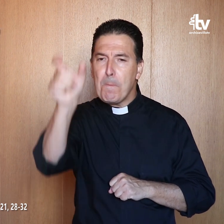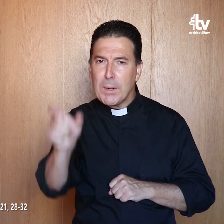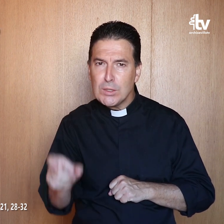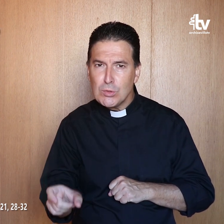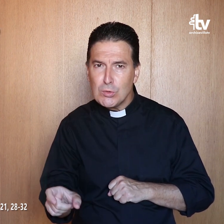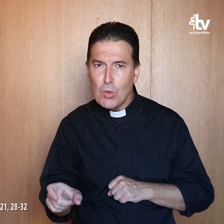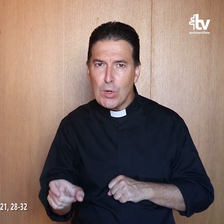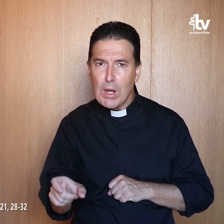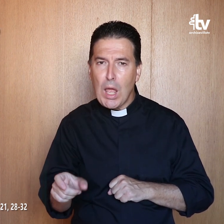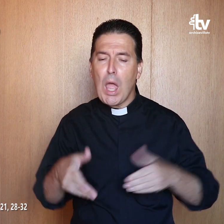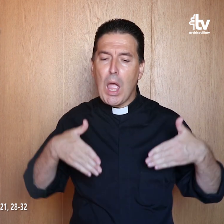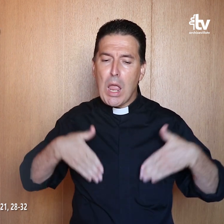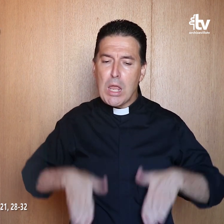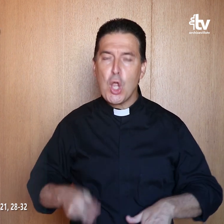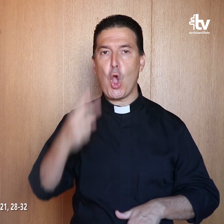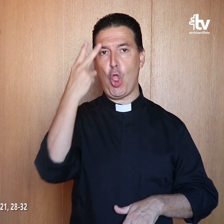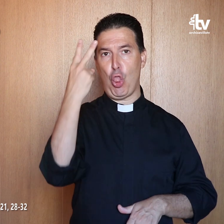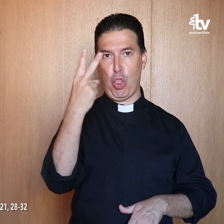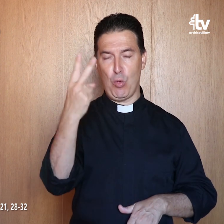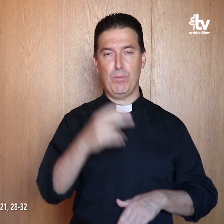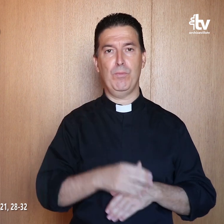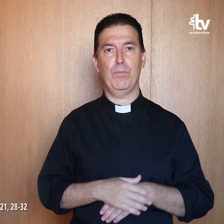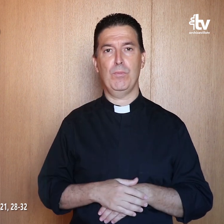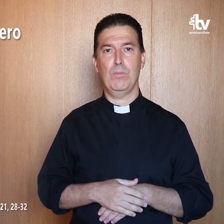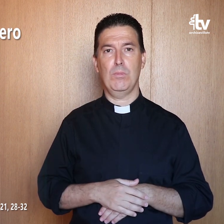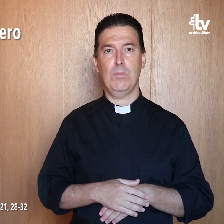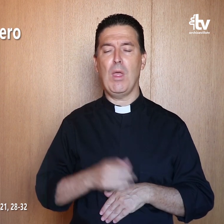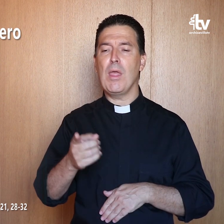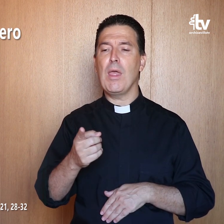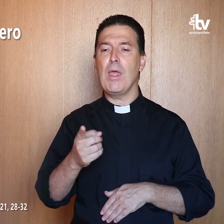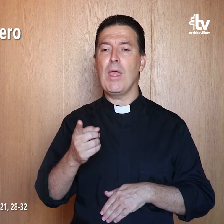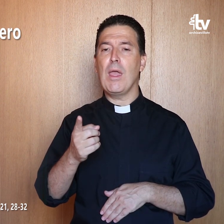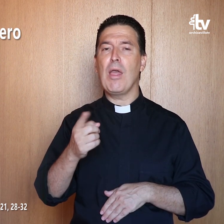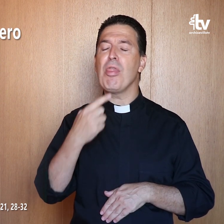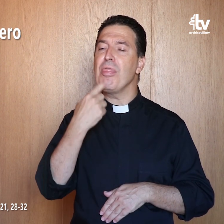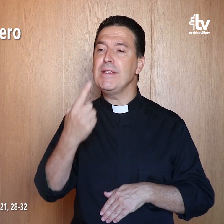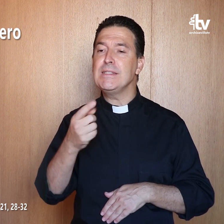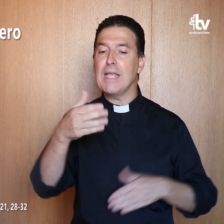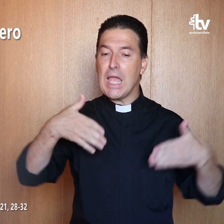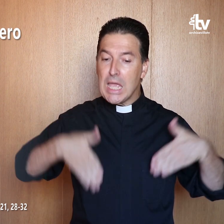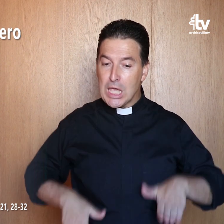Un hombre tenía dos hijos. Se acercó al primero y le dijo,